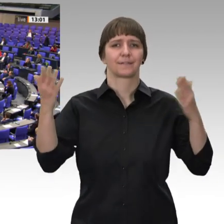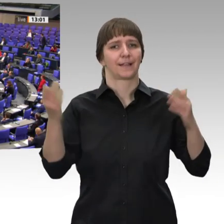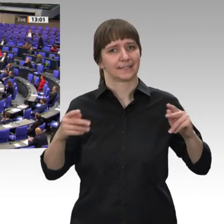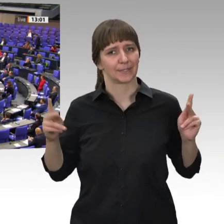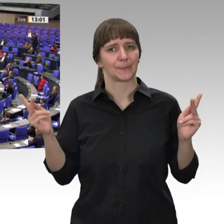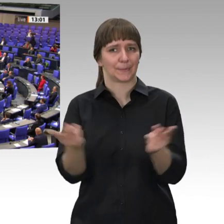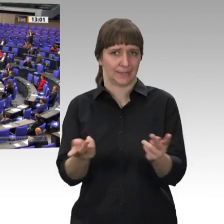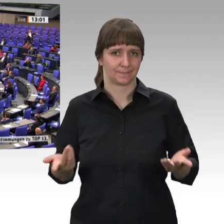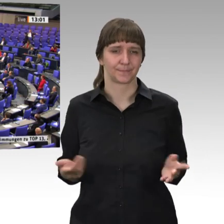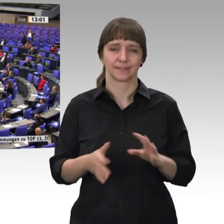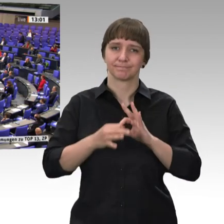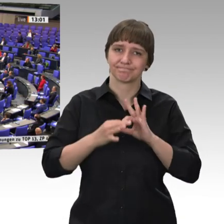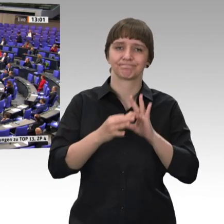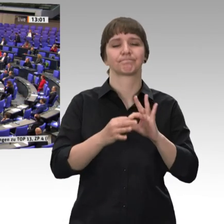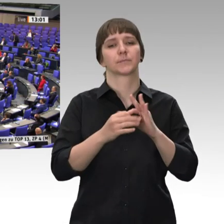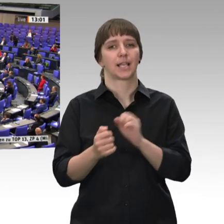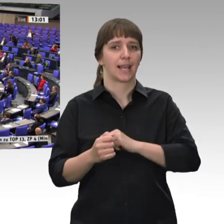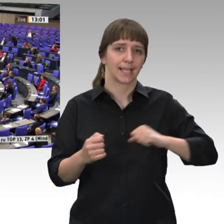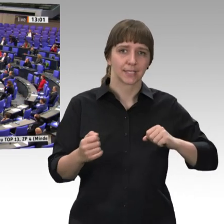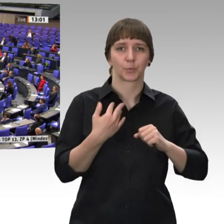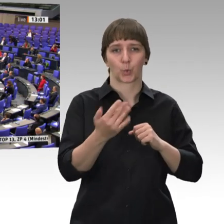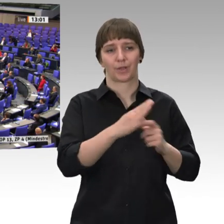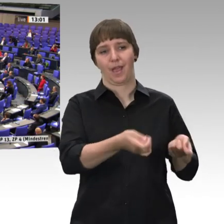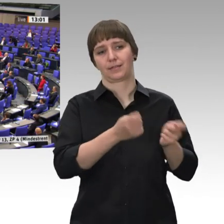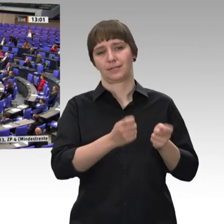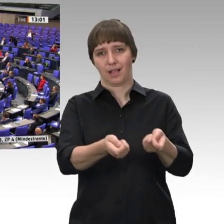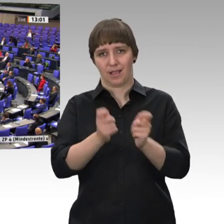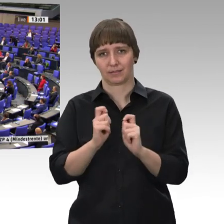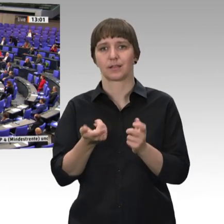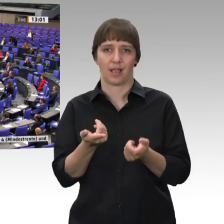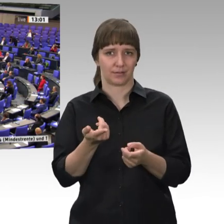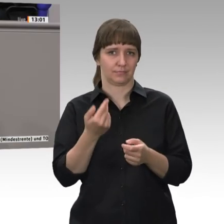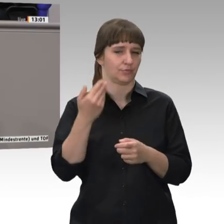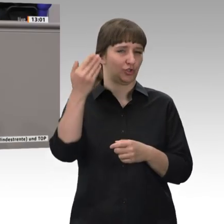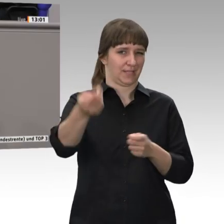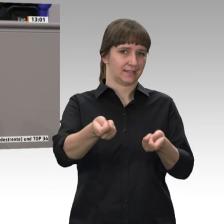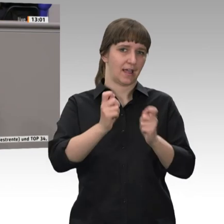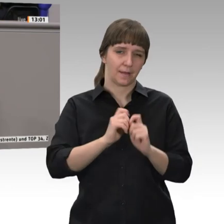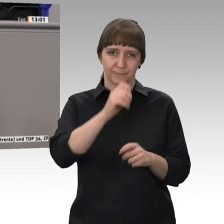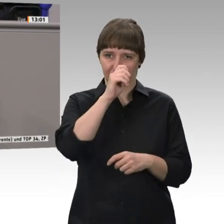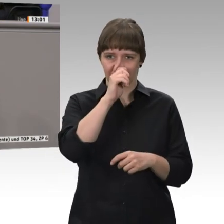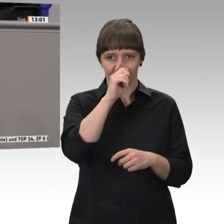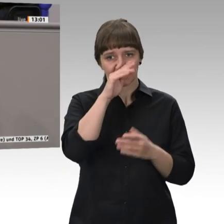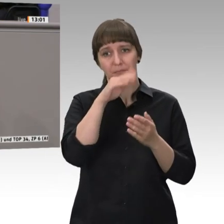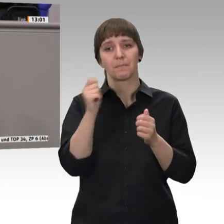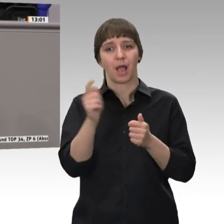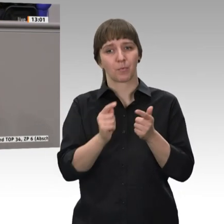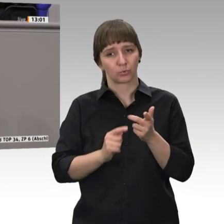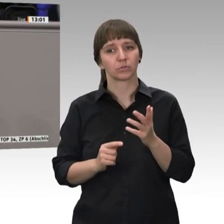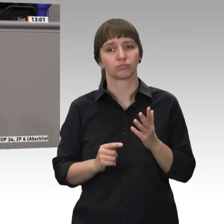bezugnehmend auf die Anträge der Linken und auf den der Grünen, der etwas später dazugekommen ist. Da kommen schon ein paar Punkte zusammen für uns als